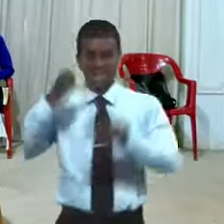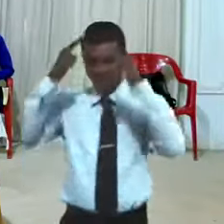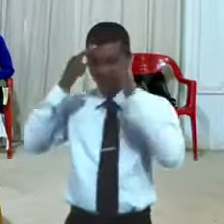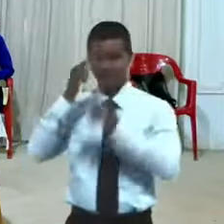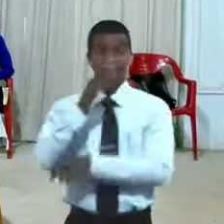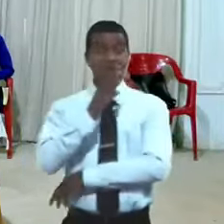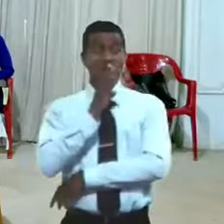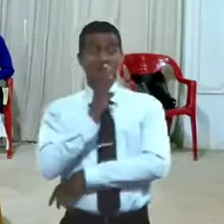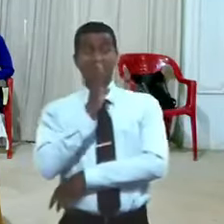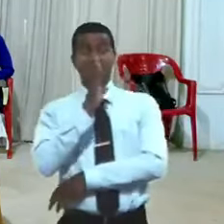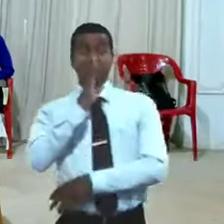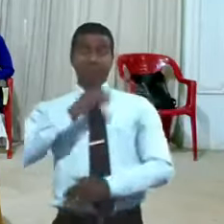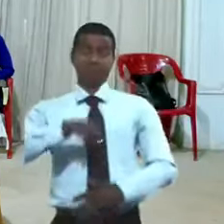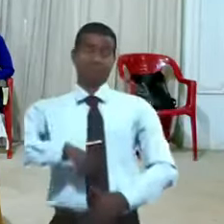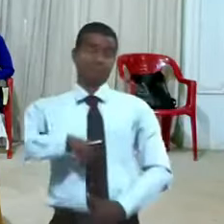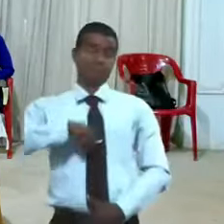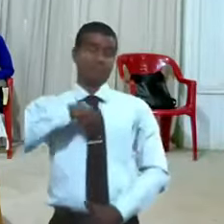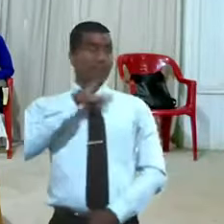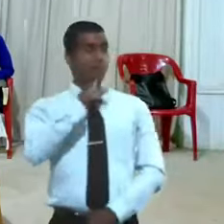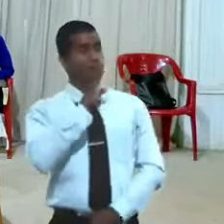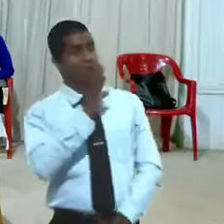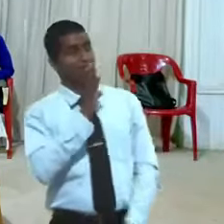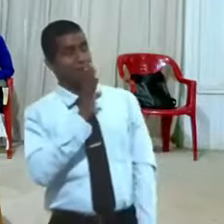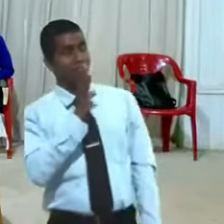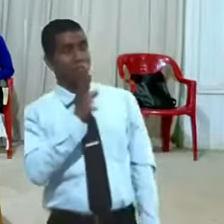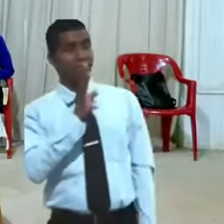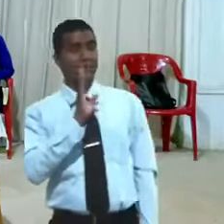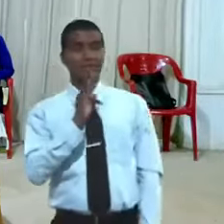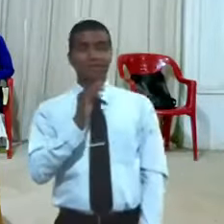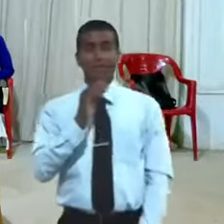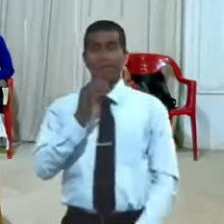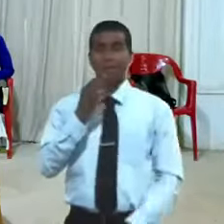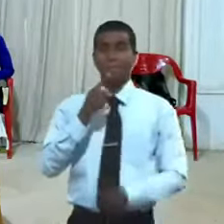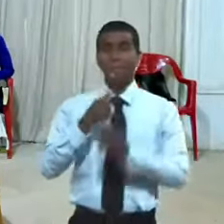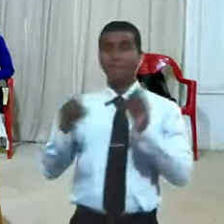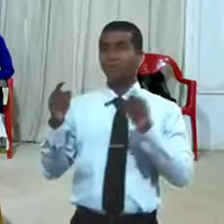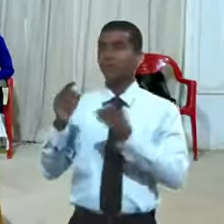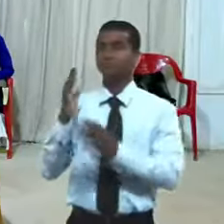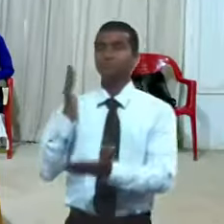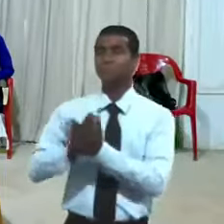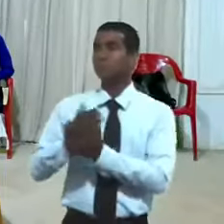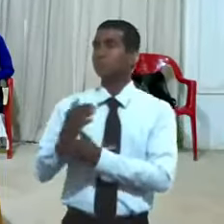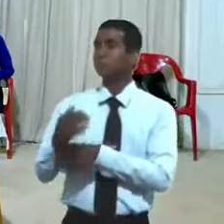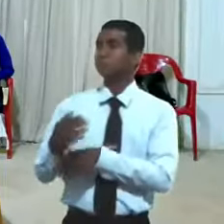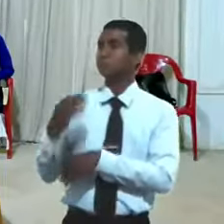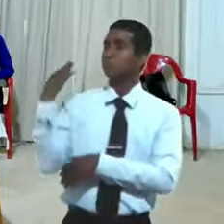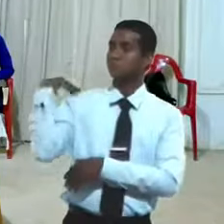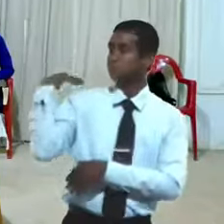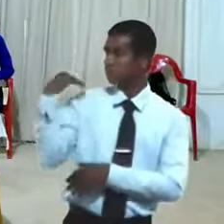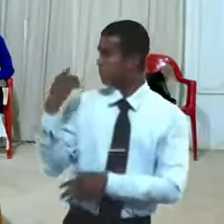ingreído y le tocaron el hombro oiga amiga acá